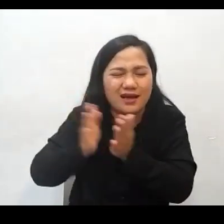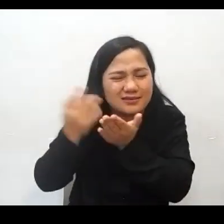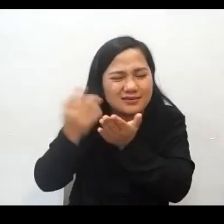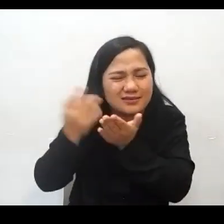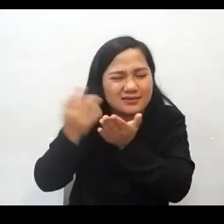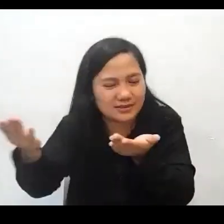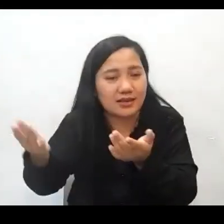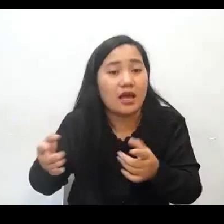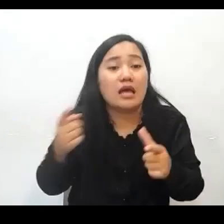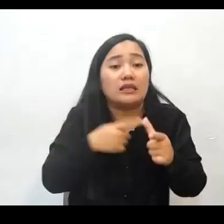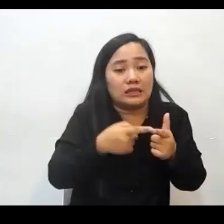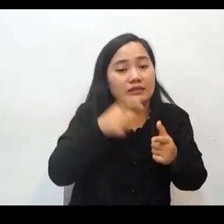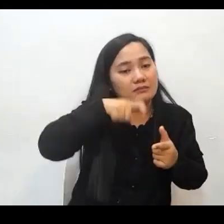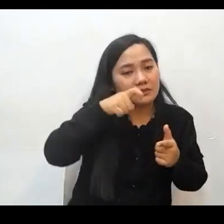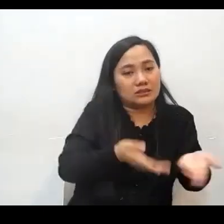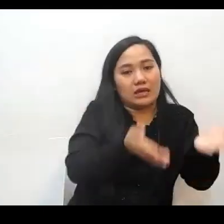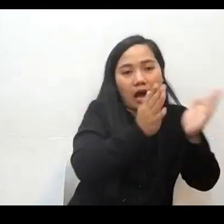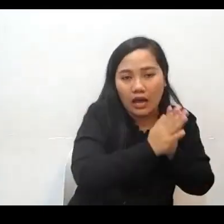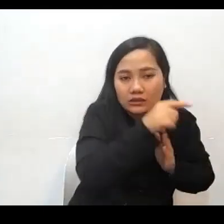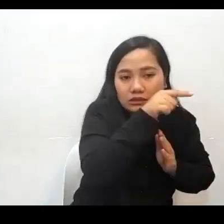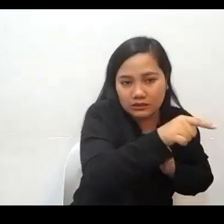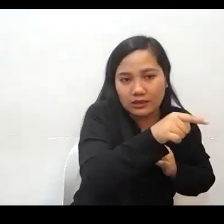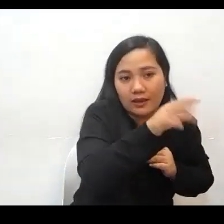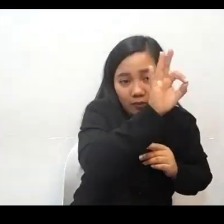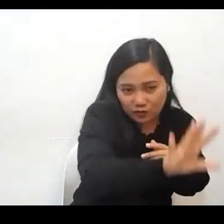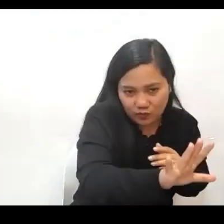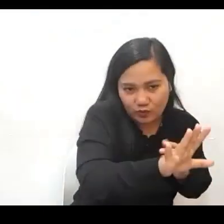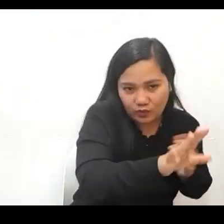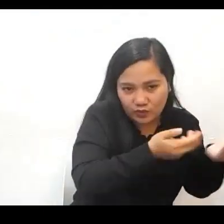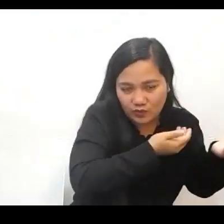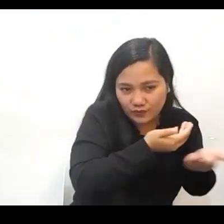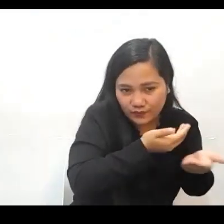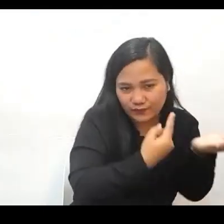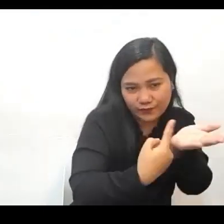at kailangan natin itong pag-usapan kasama ng mga ngaral at